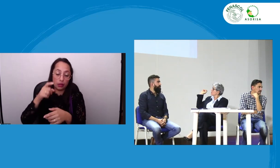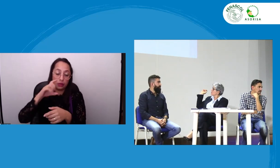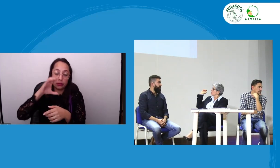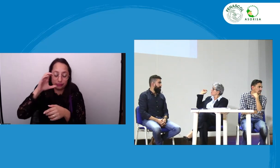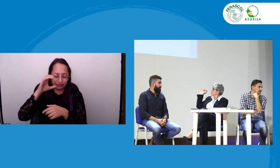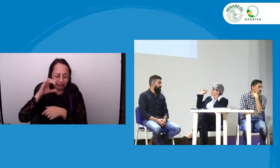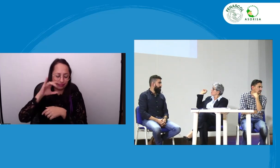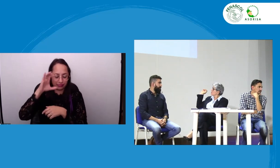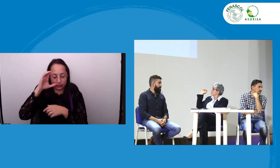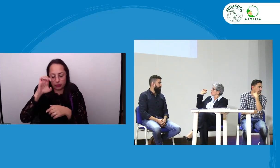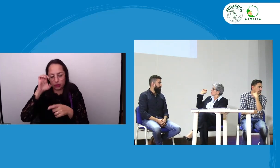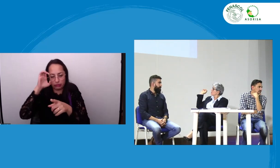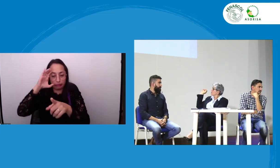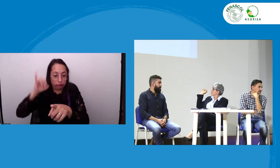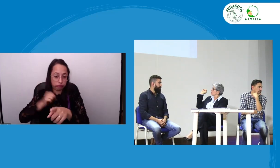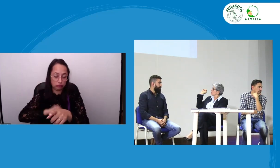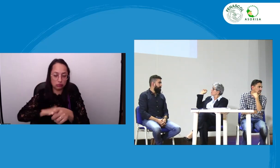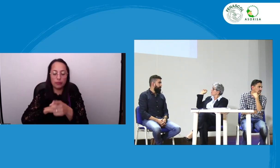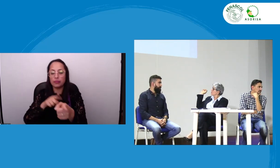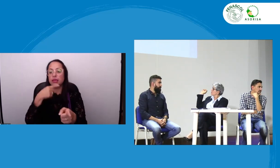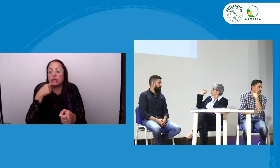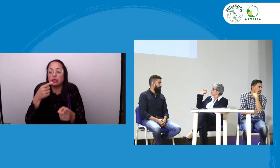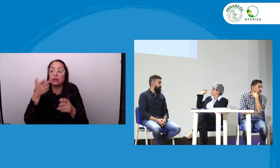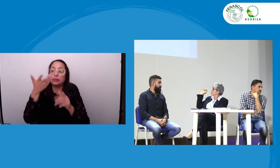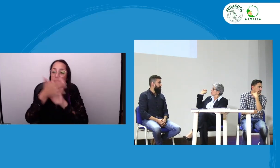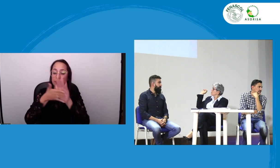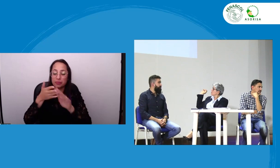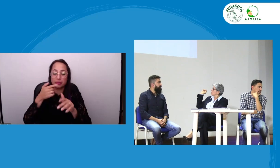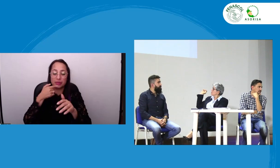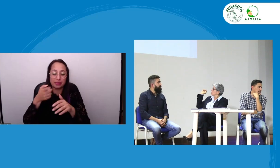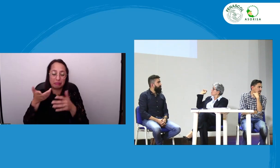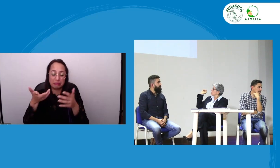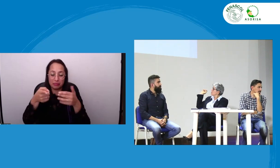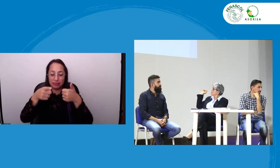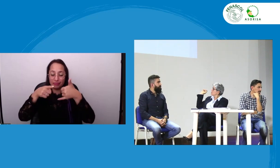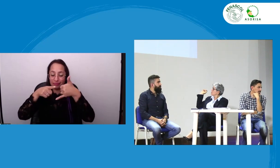con eso además como lo mencionaban hace un momento sobre